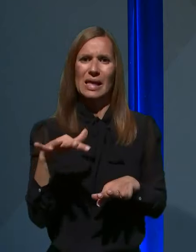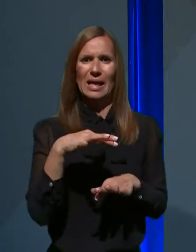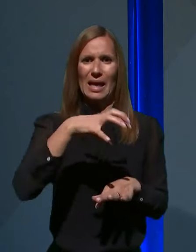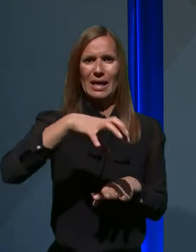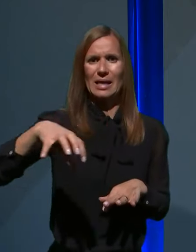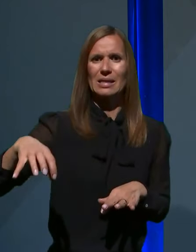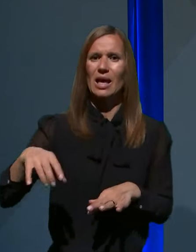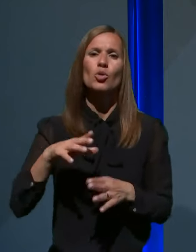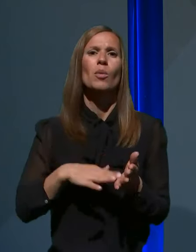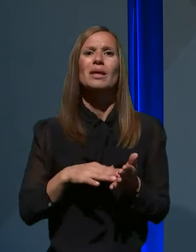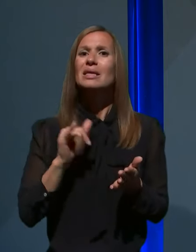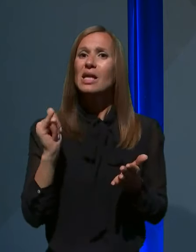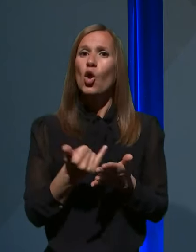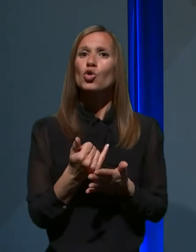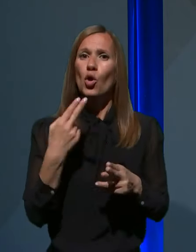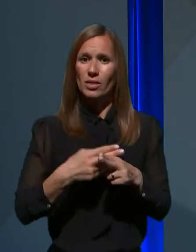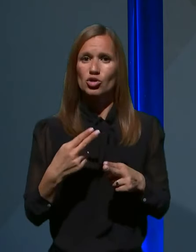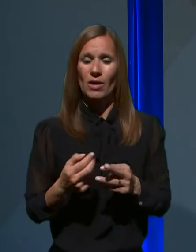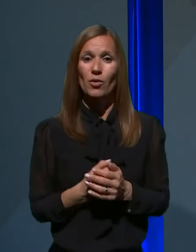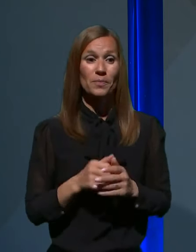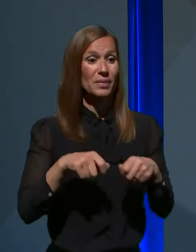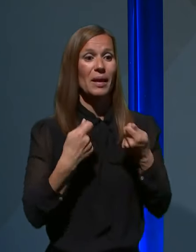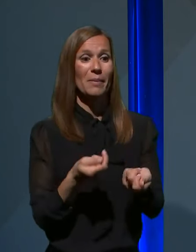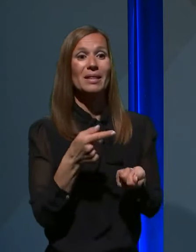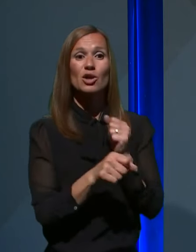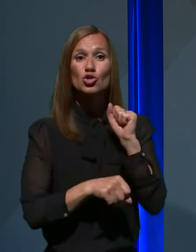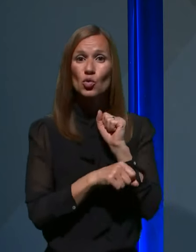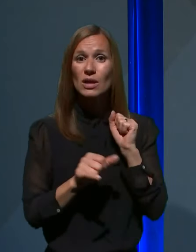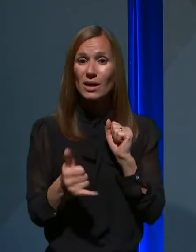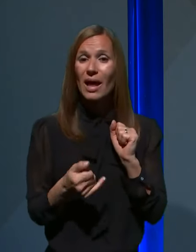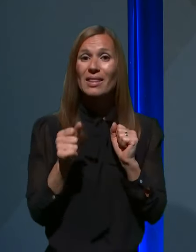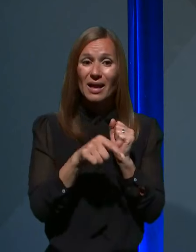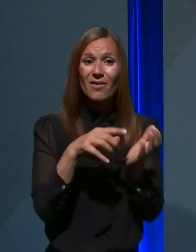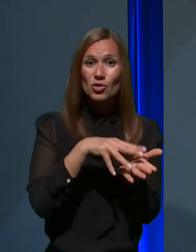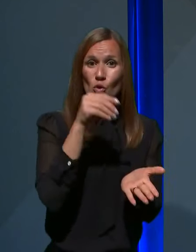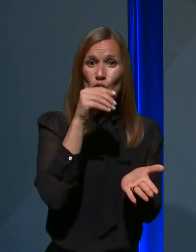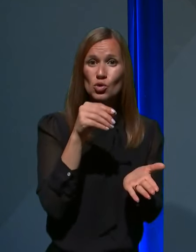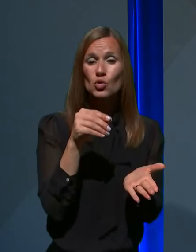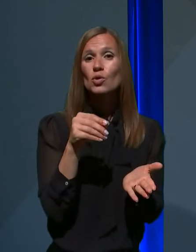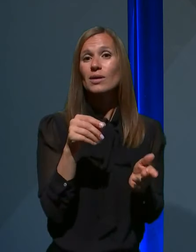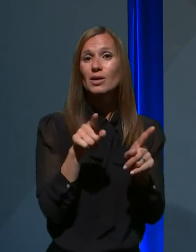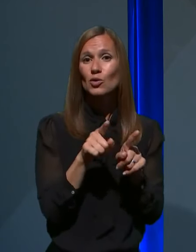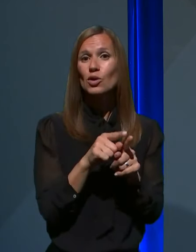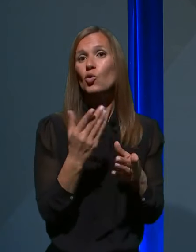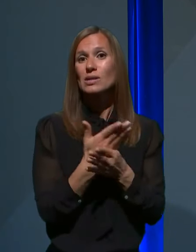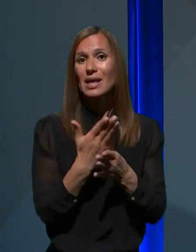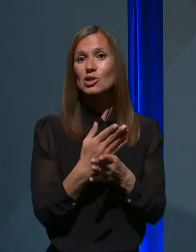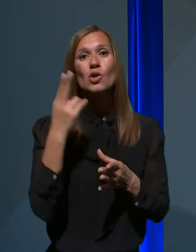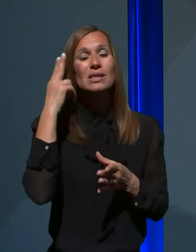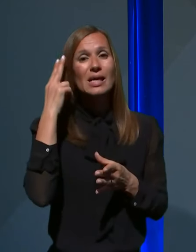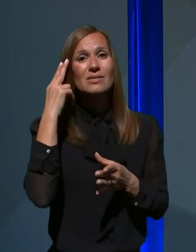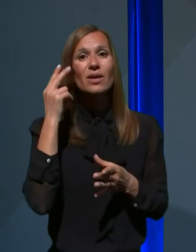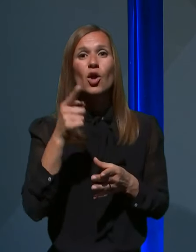državo. Torej, namen te študije je, da na naključnem vzorcu, ki bo seveda ustrezno, znanstveno in